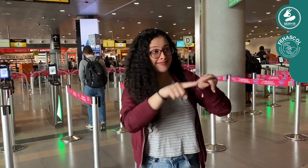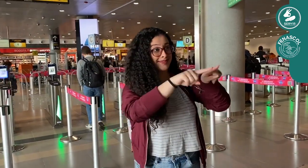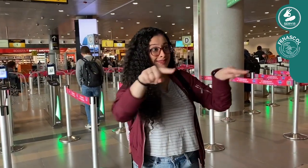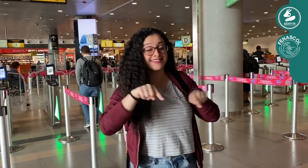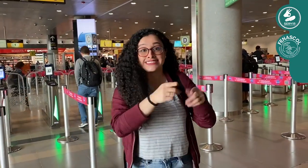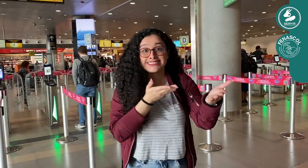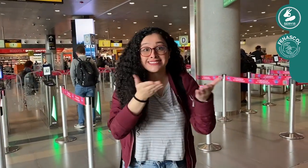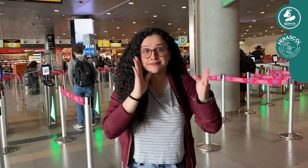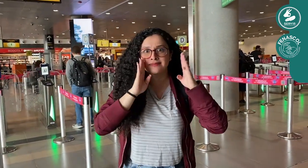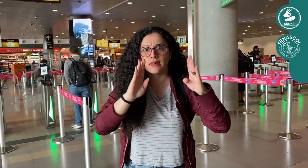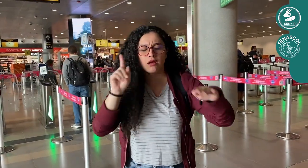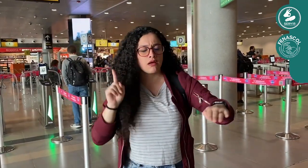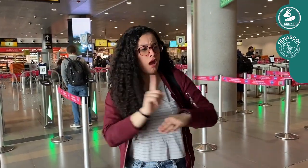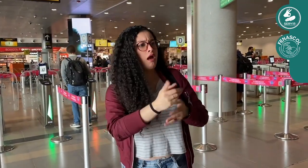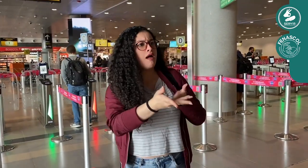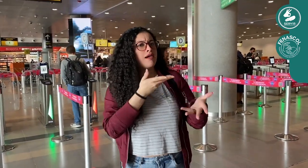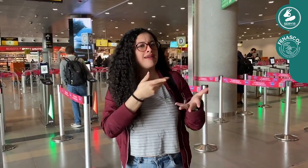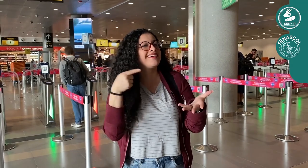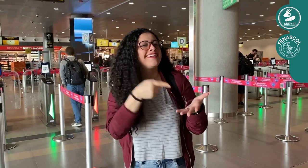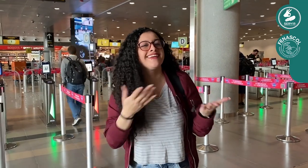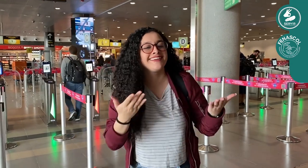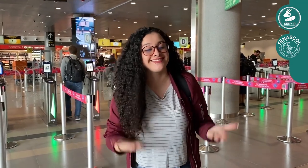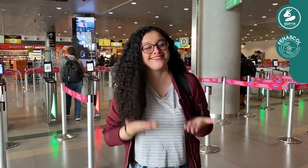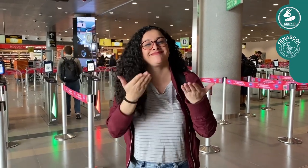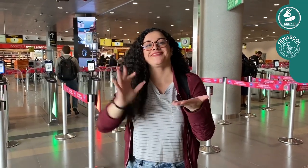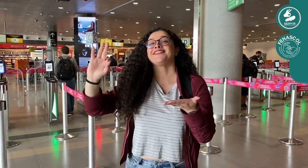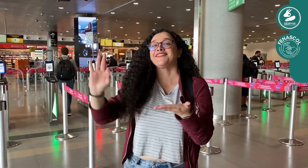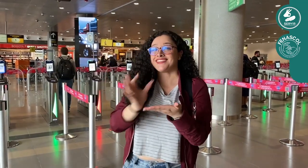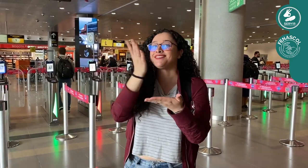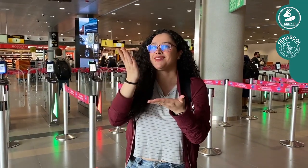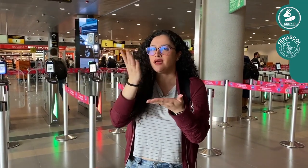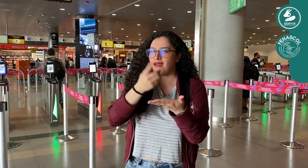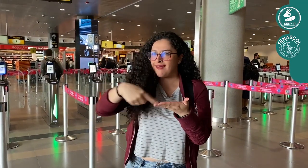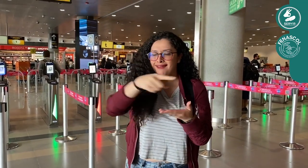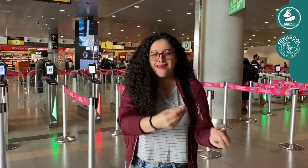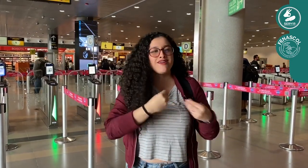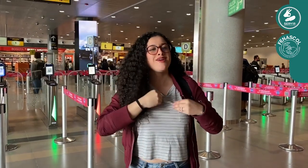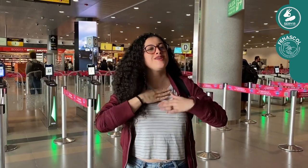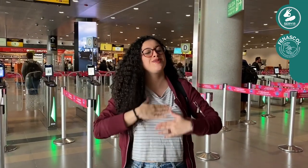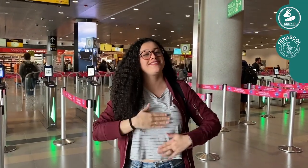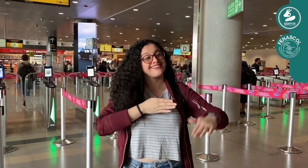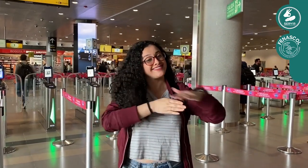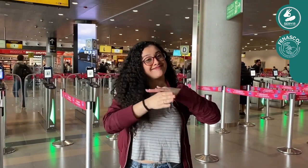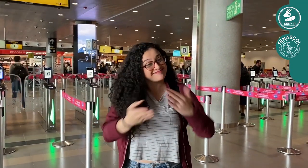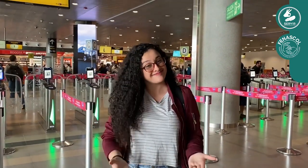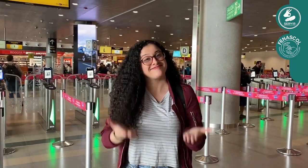barreras comunicativas. En el lugar de servicio de atención, tienen dispuesto para ti servir, para que accedas e interactúes de manera satisfactoria.